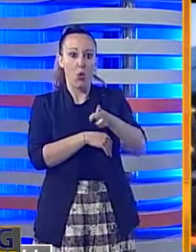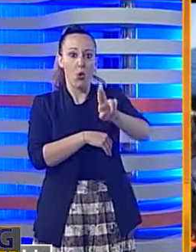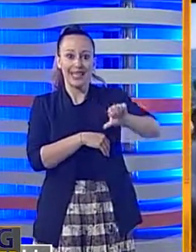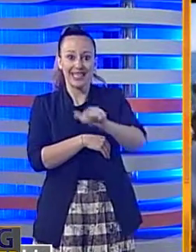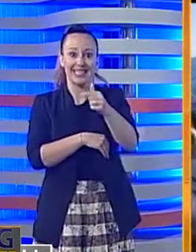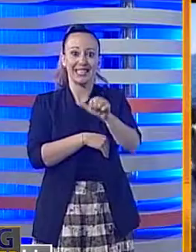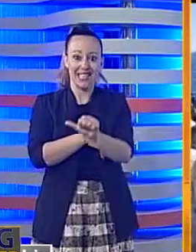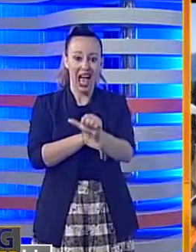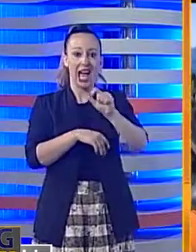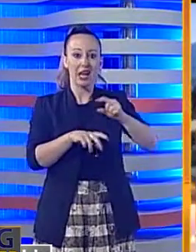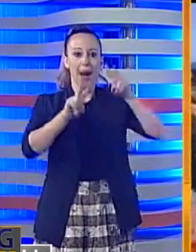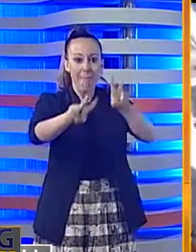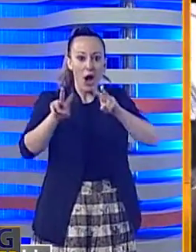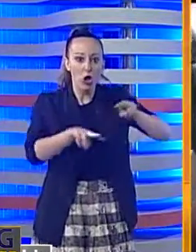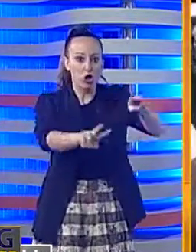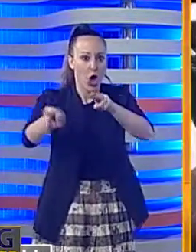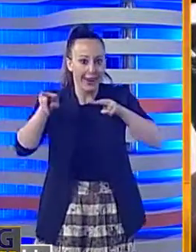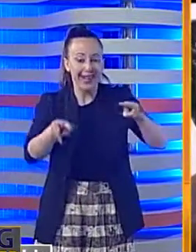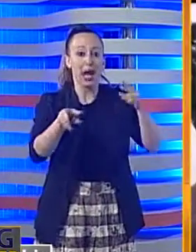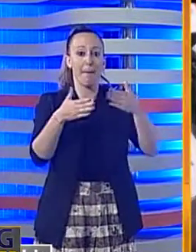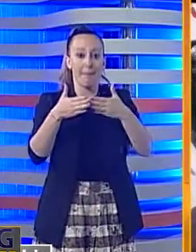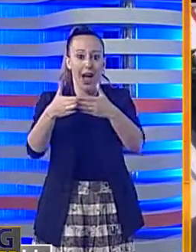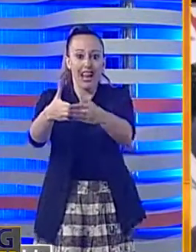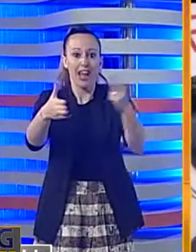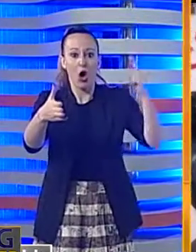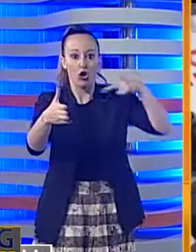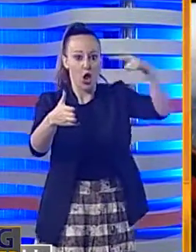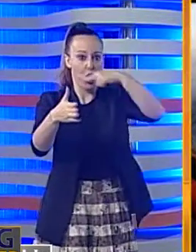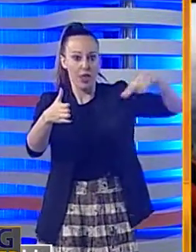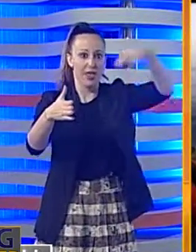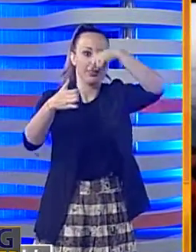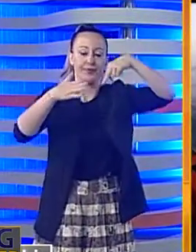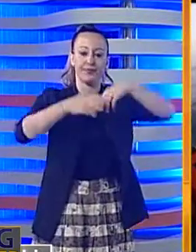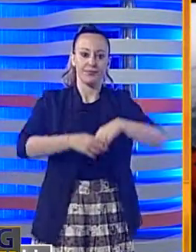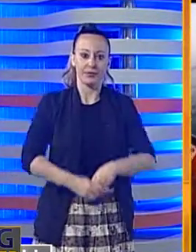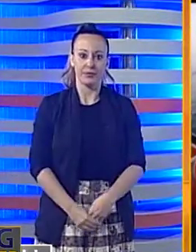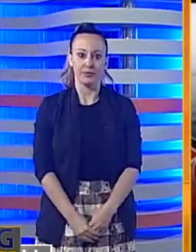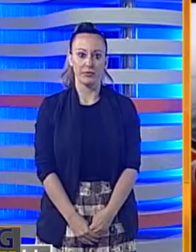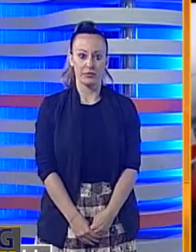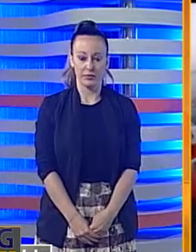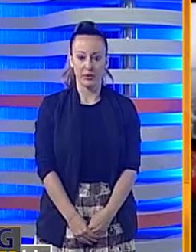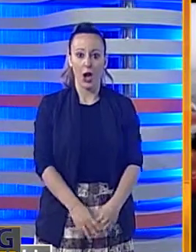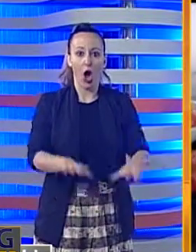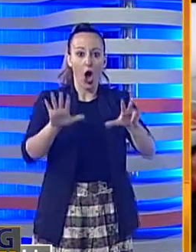nel porto di Augusta per dei controlli e le operazioni di sbarco.